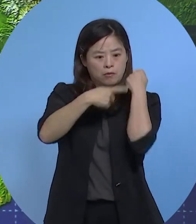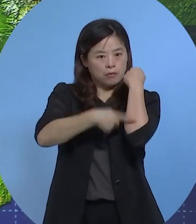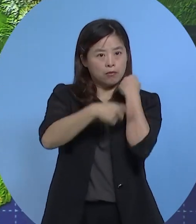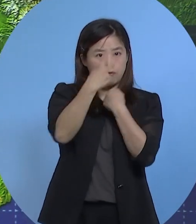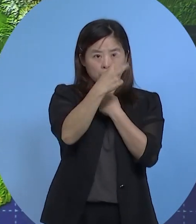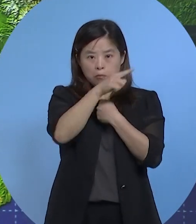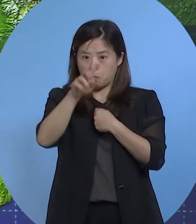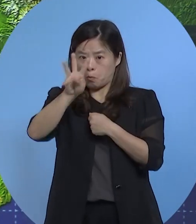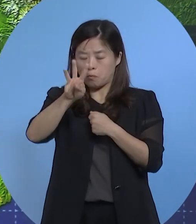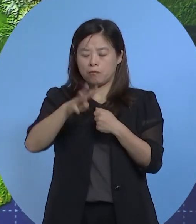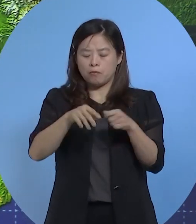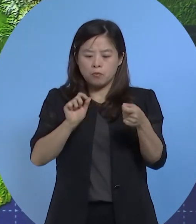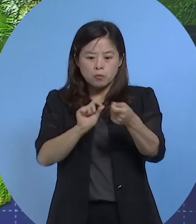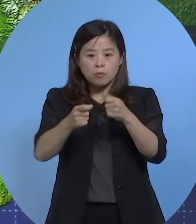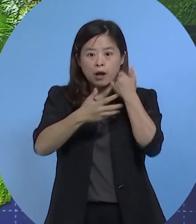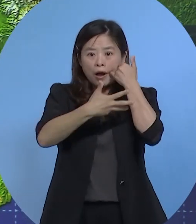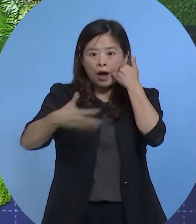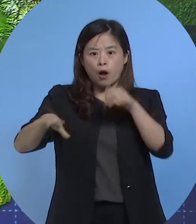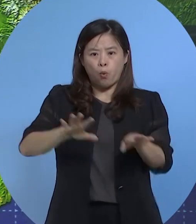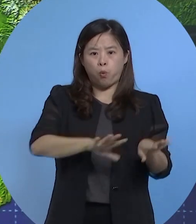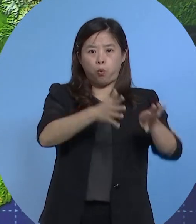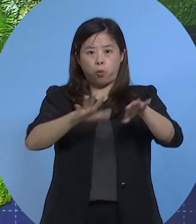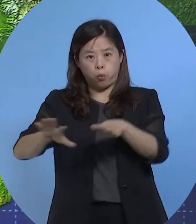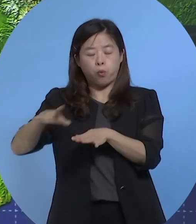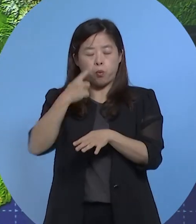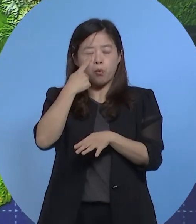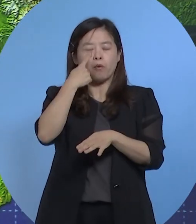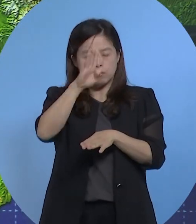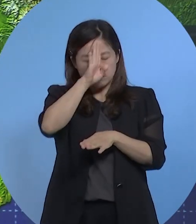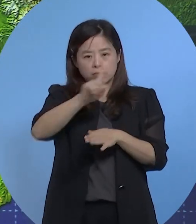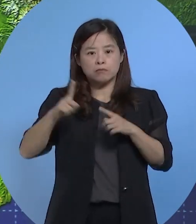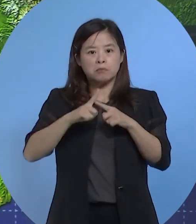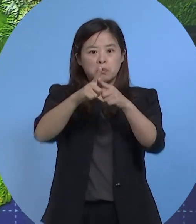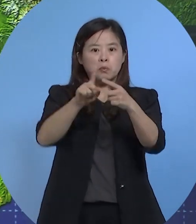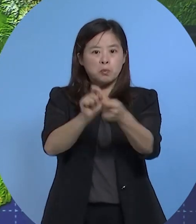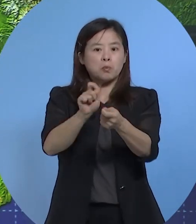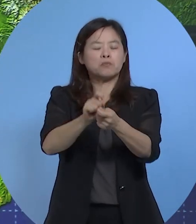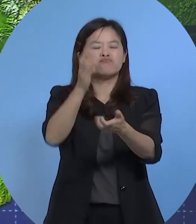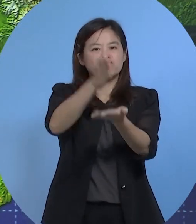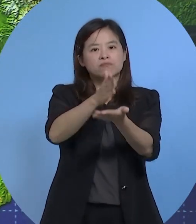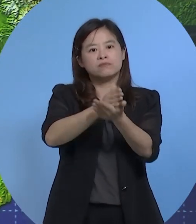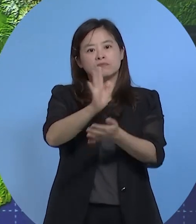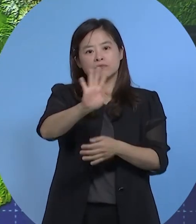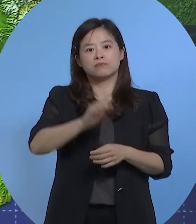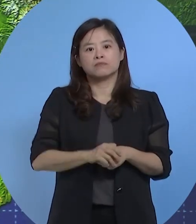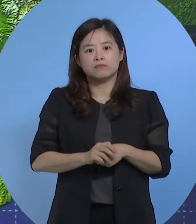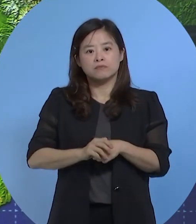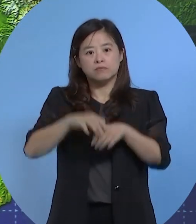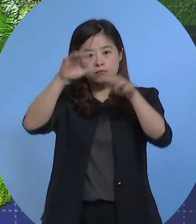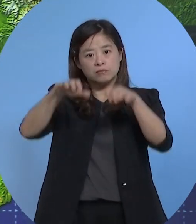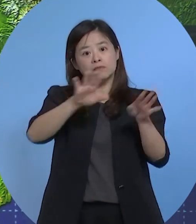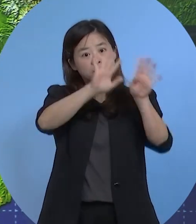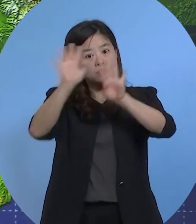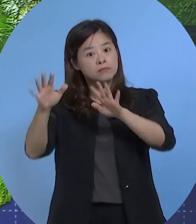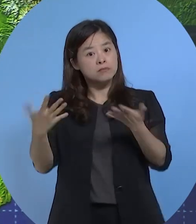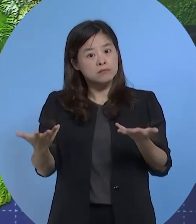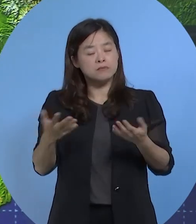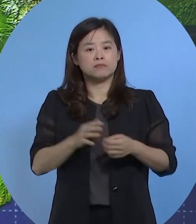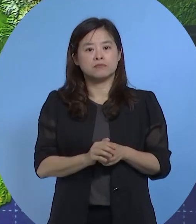沿海的风浪呢还是相当的大请大家暂时避免前往海边的活动而降雨的部分的话我们先从雷